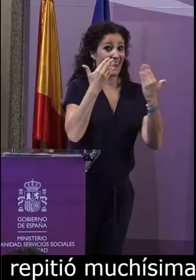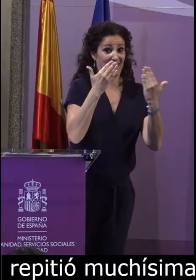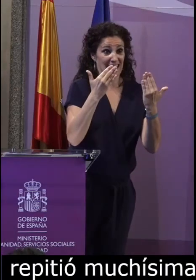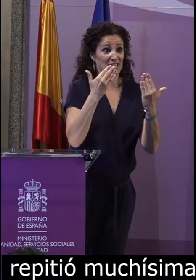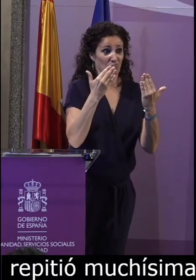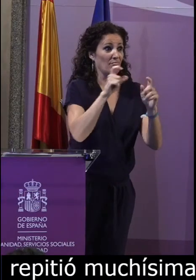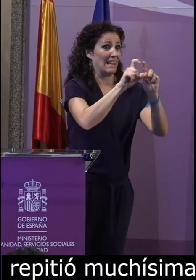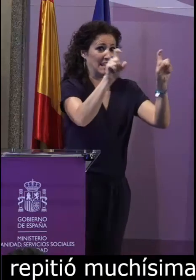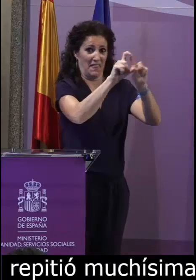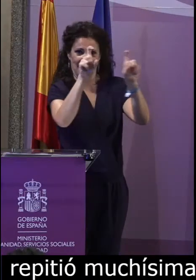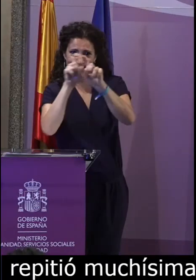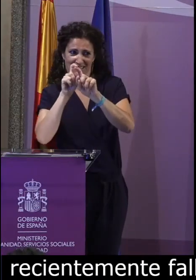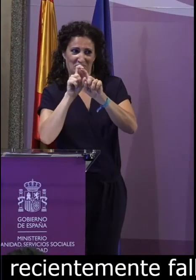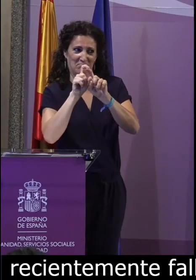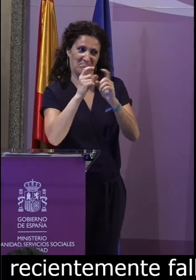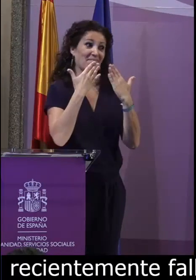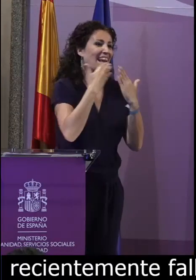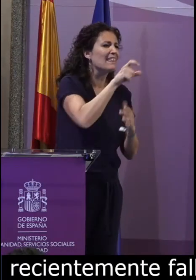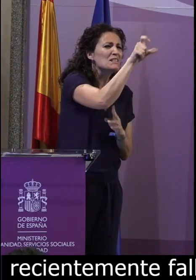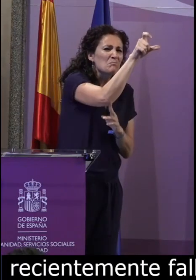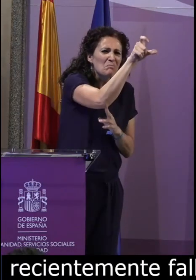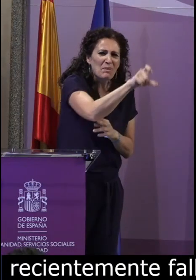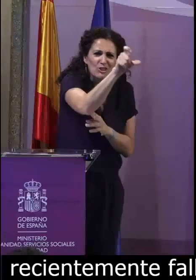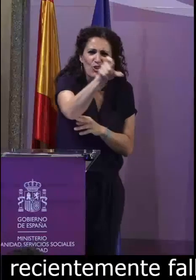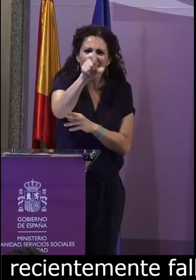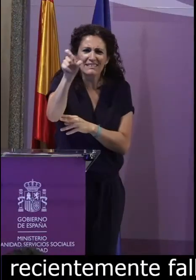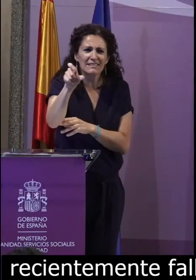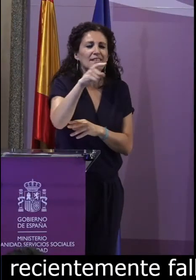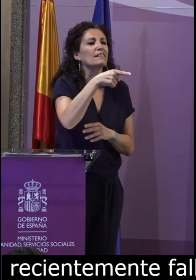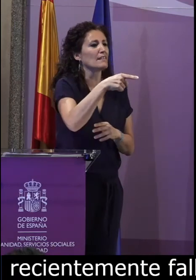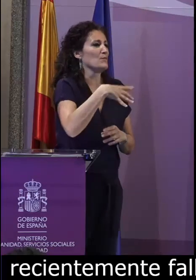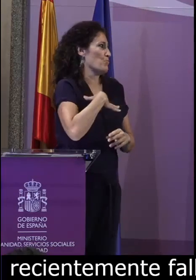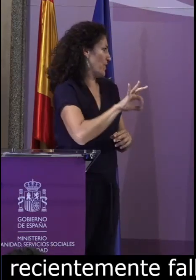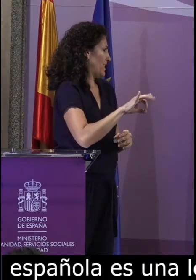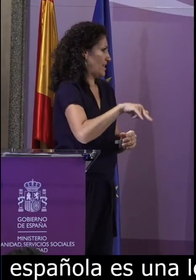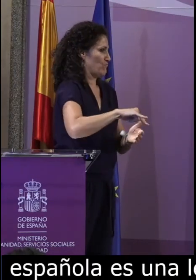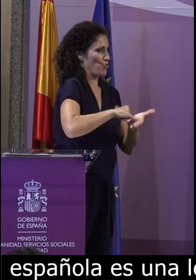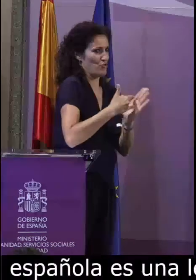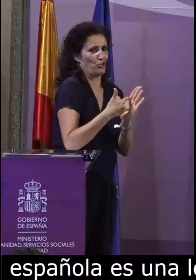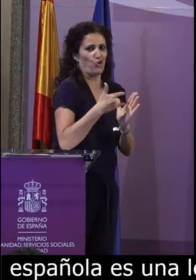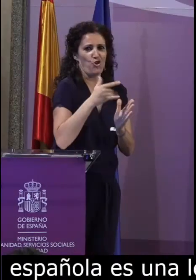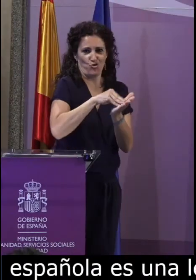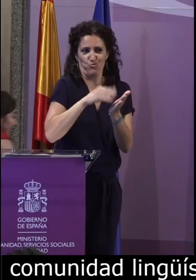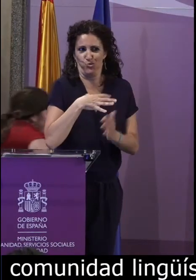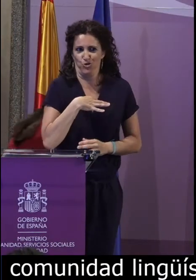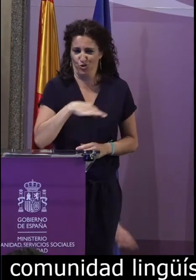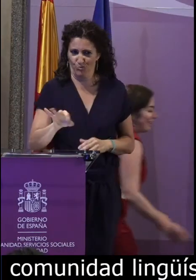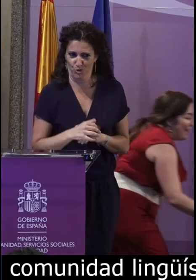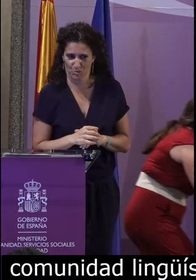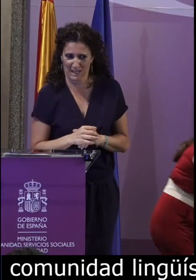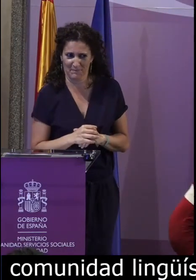porque su comunidad lingüística está viva. Por eso quiero dar gracias para terminar a las entidades a las personas que han